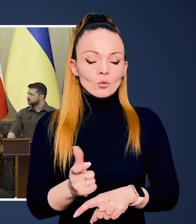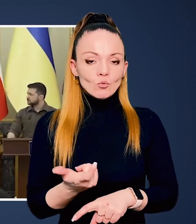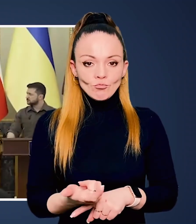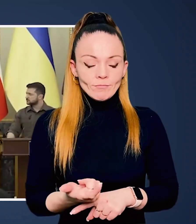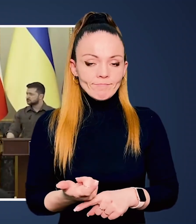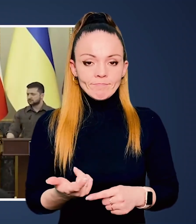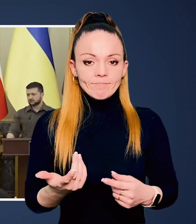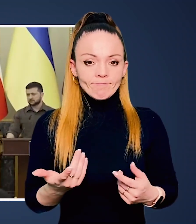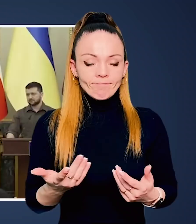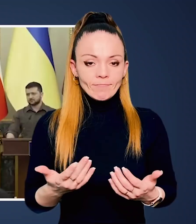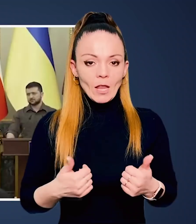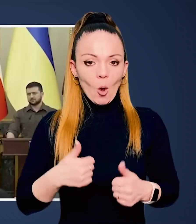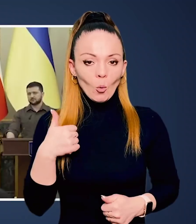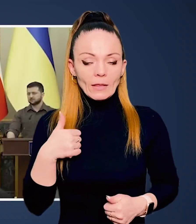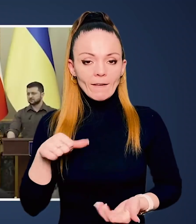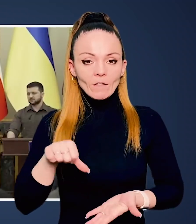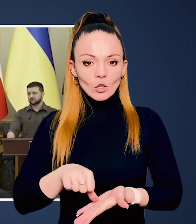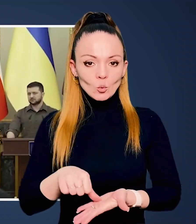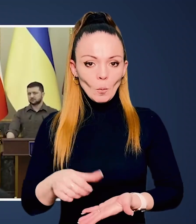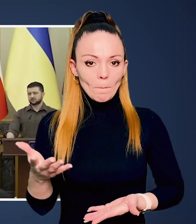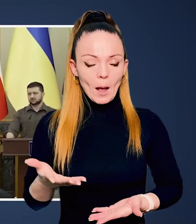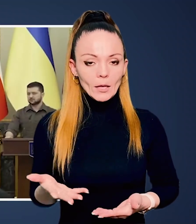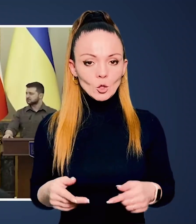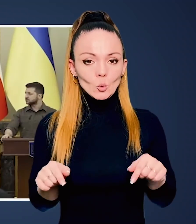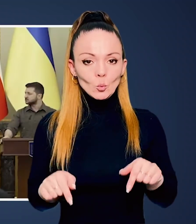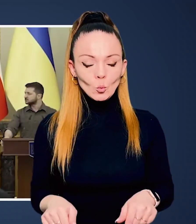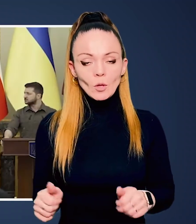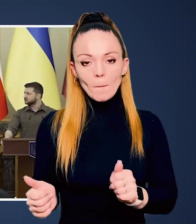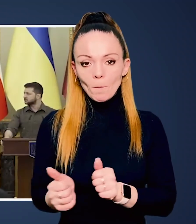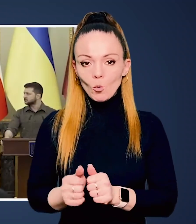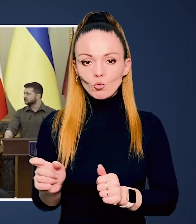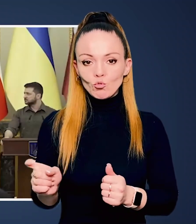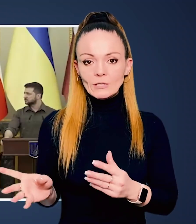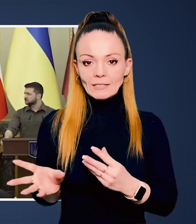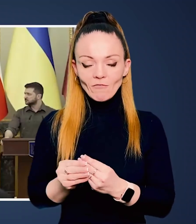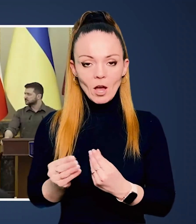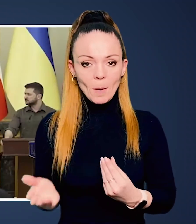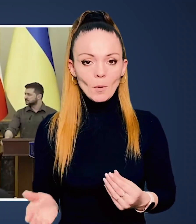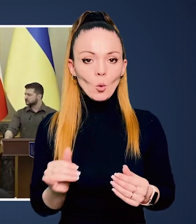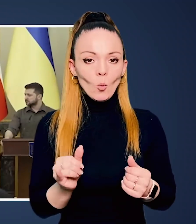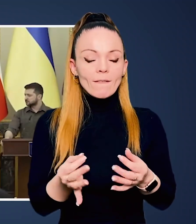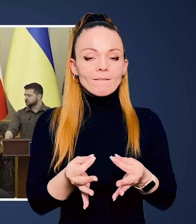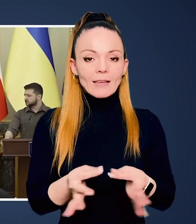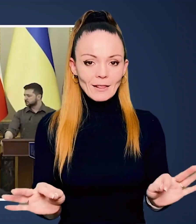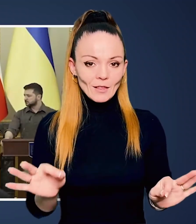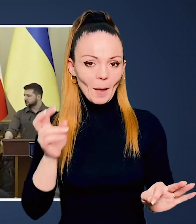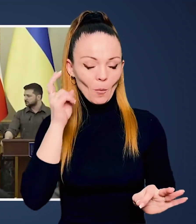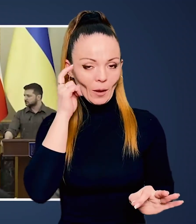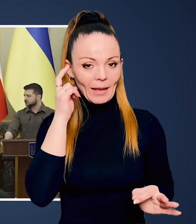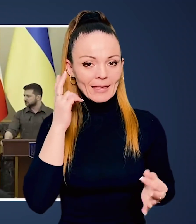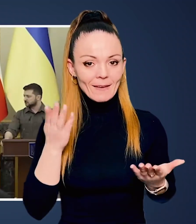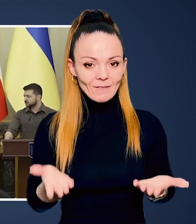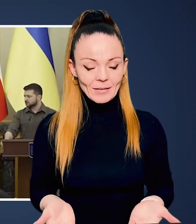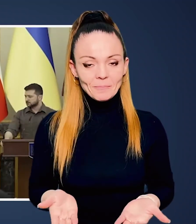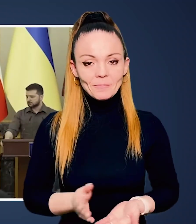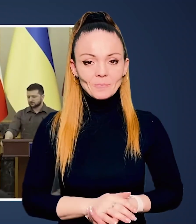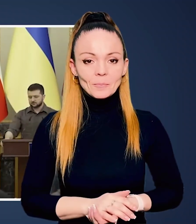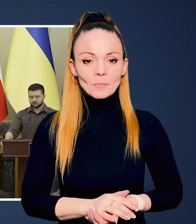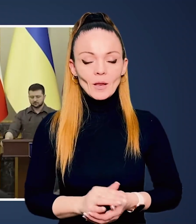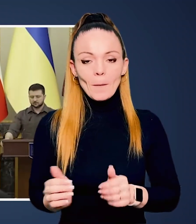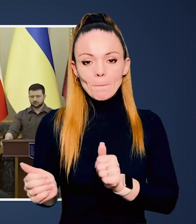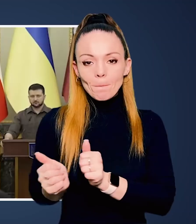це надзвичайна нагода виступати тут, поруч із вами, у вільному